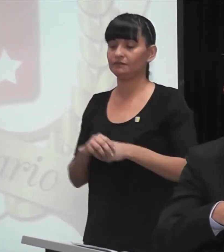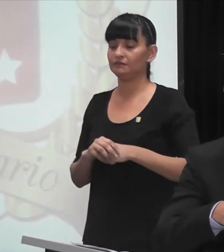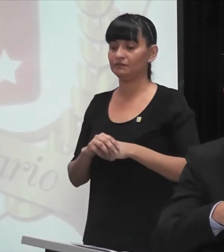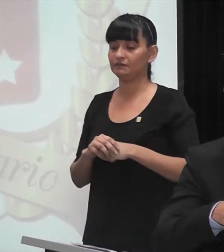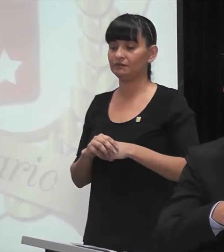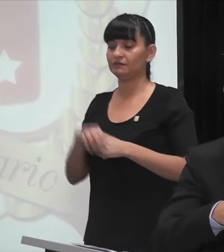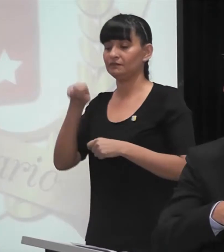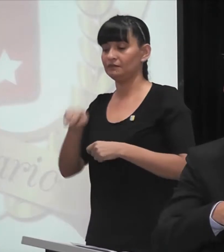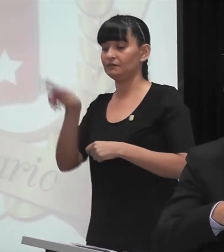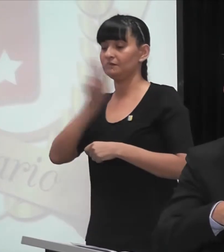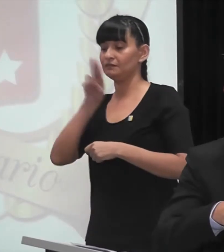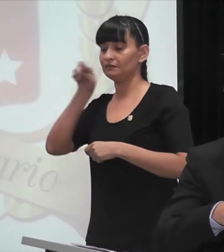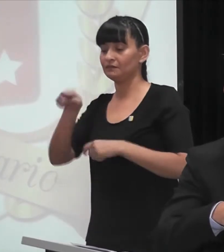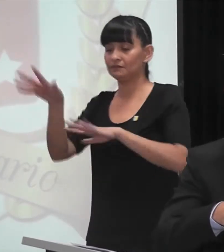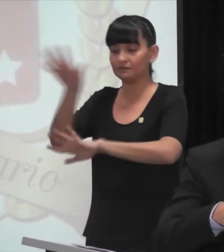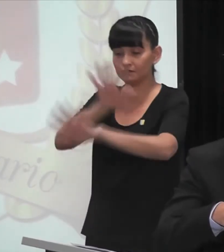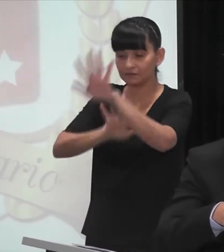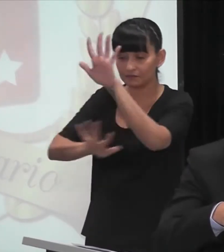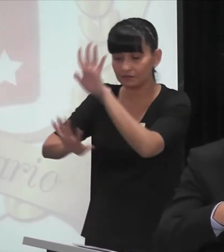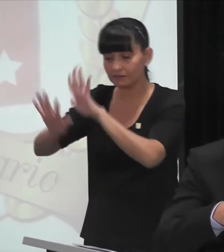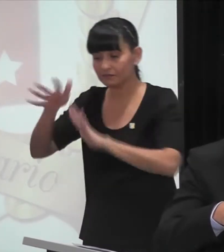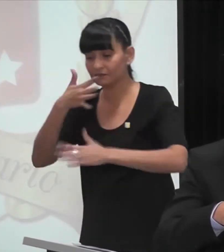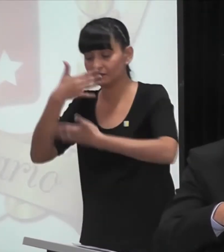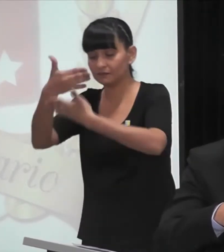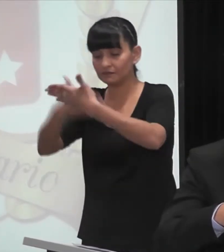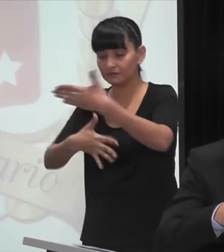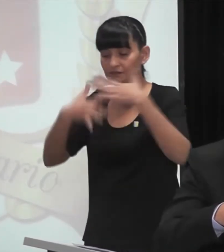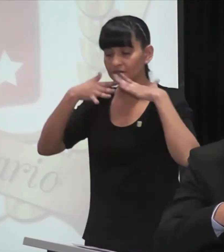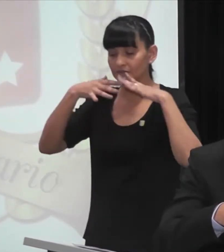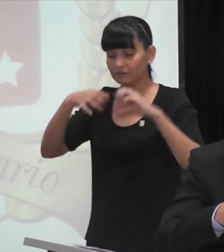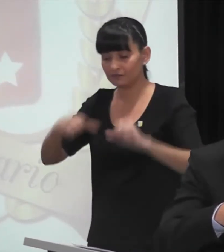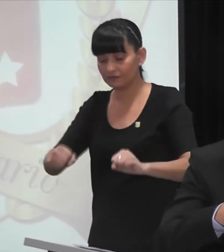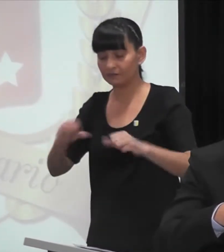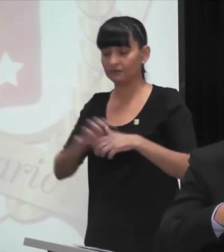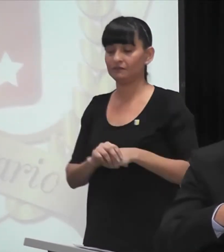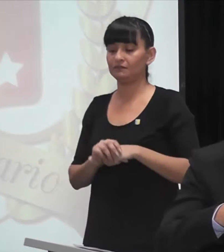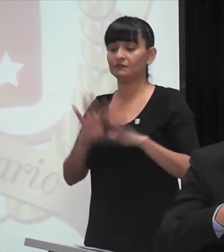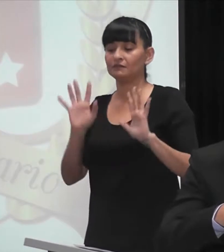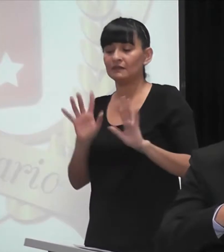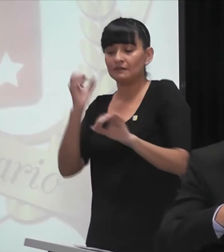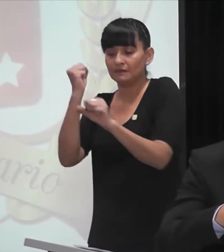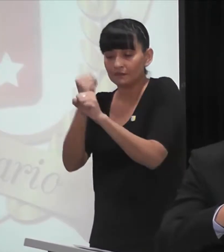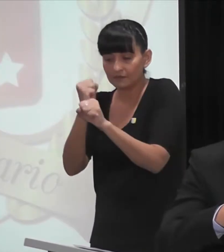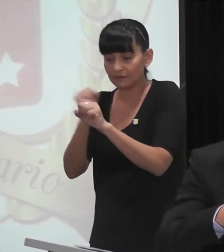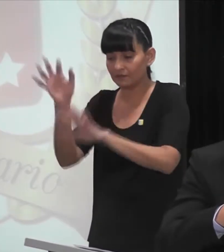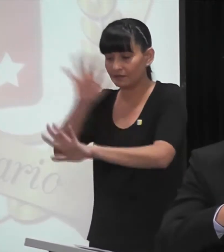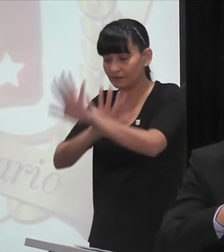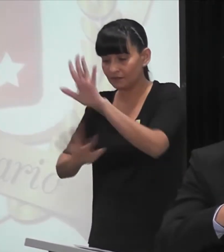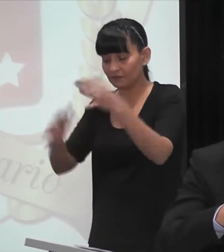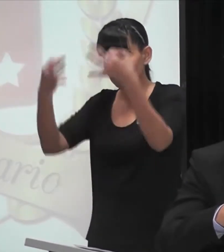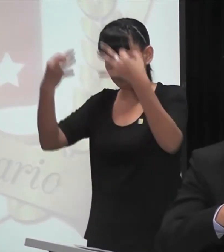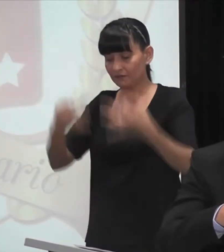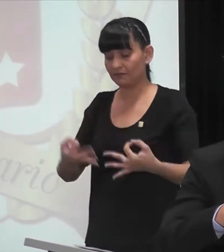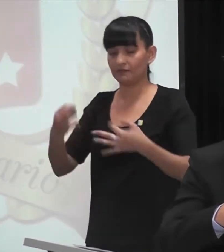su prolijísima secretaría, que desangraba cuando inspector o inspectora de STEP